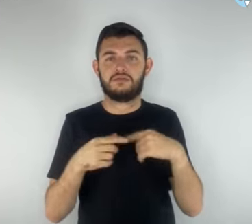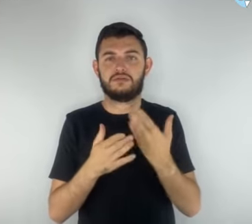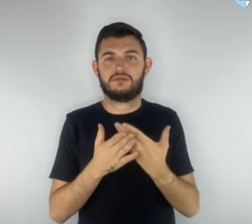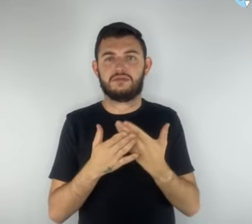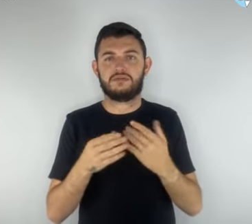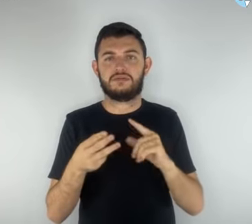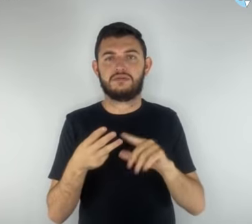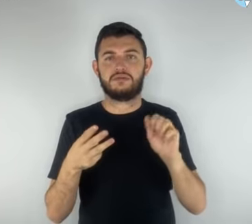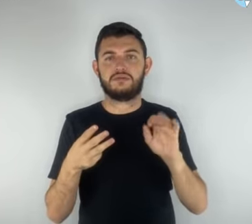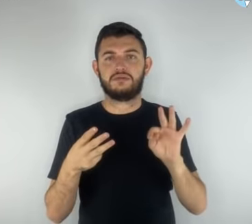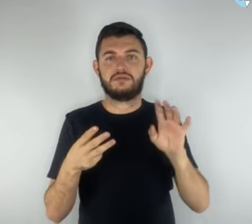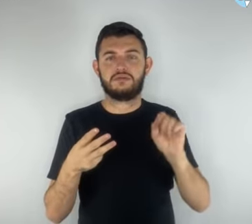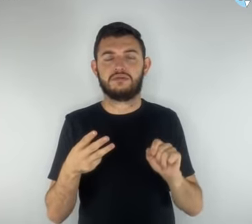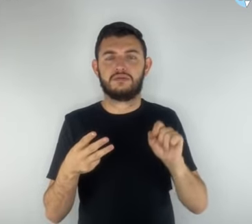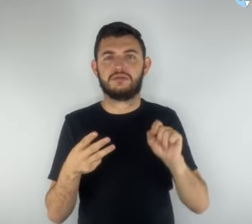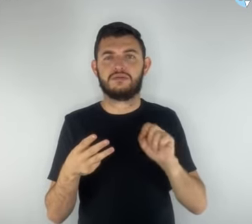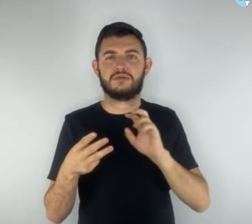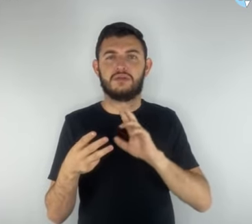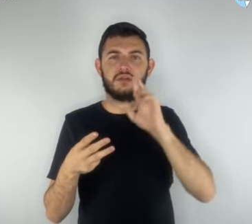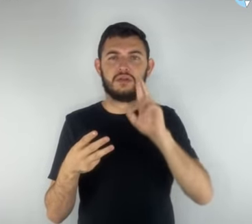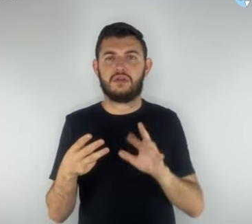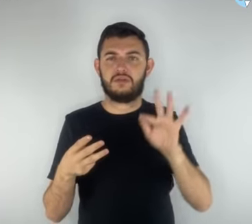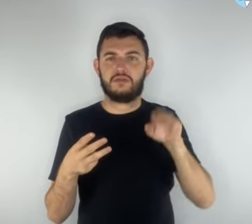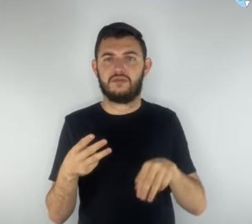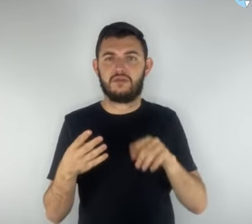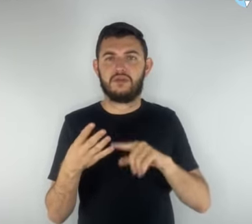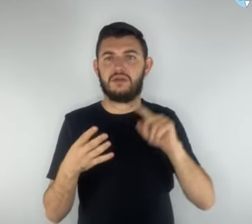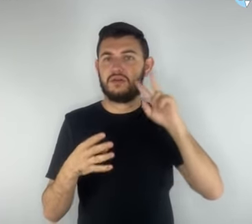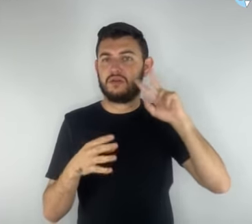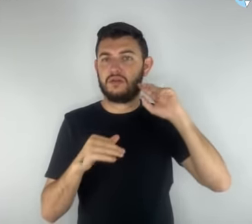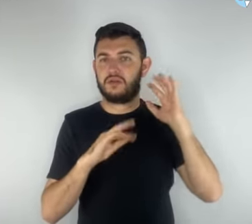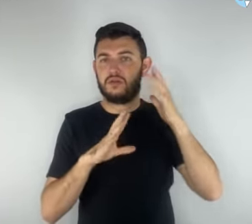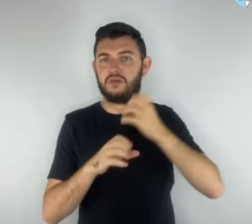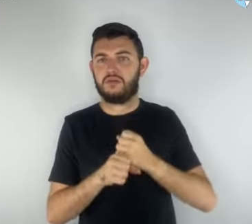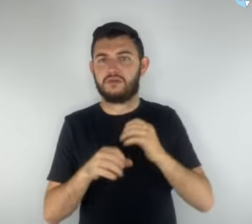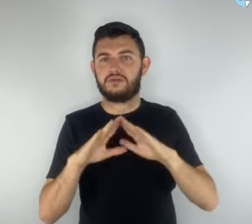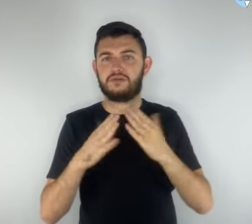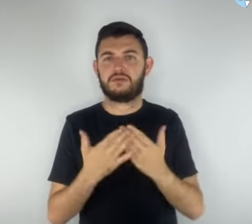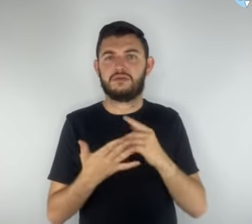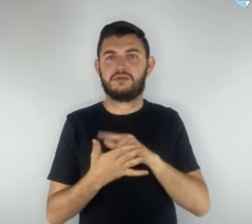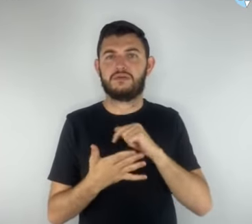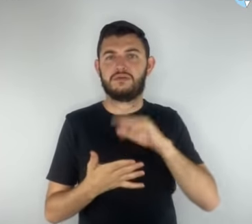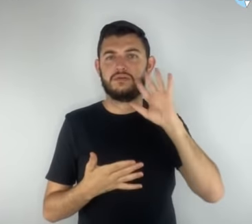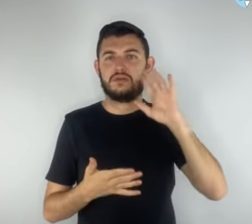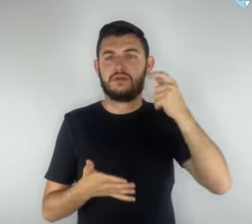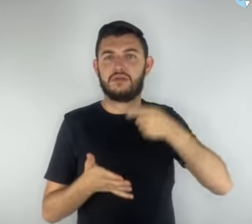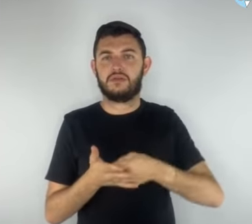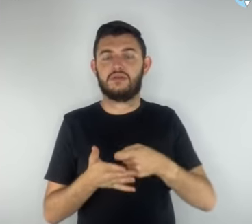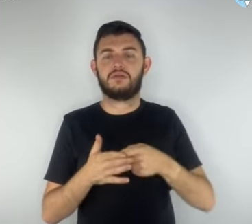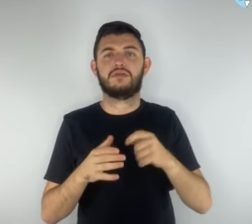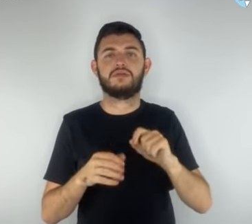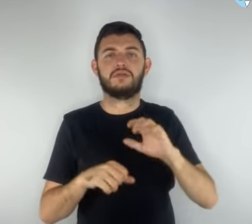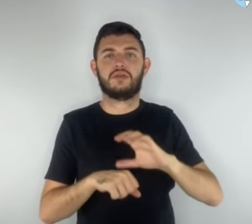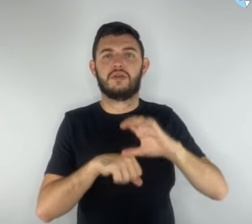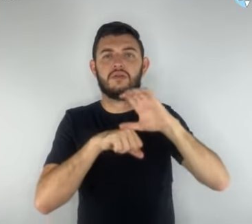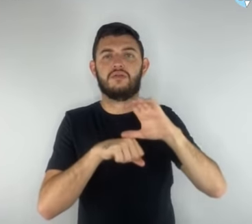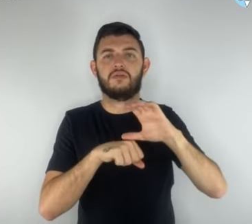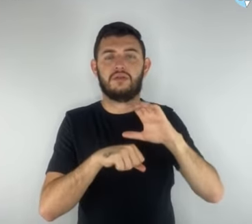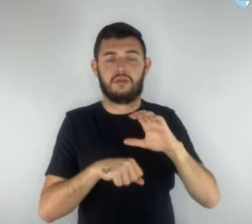finais, histórico escolar, decisões de conselhos de classe, entre outros documentos vitais para esse